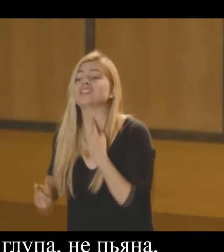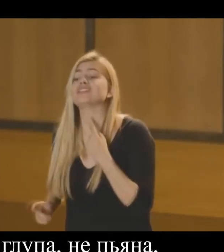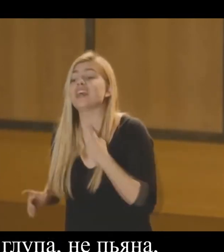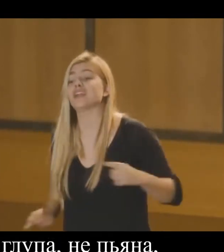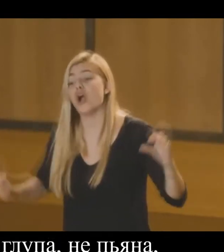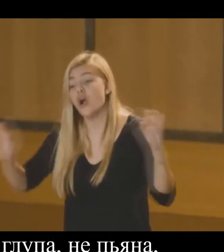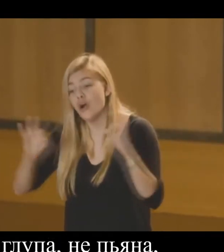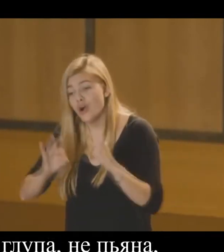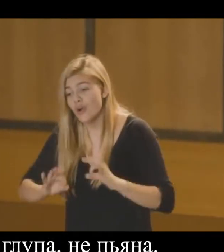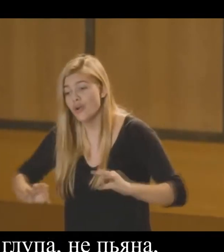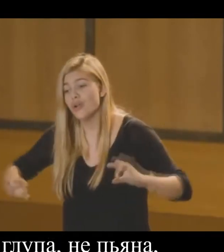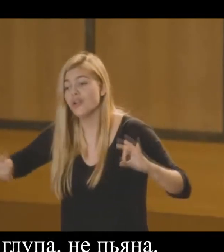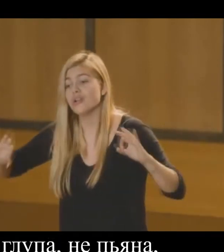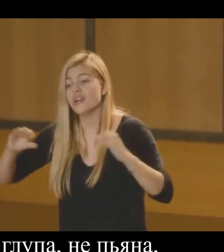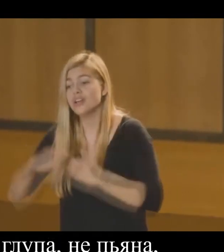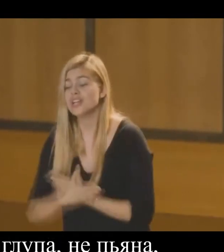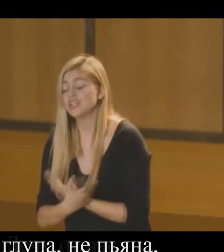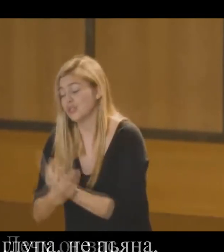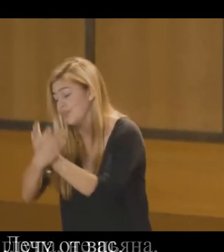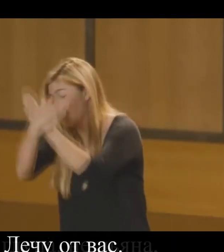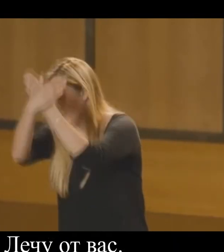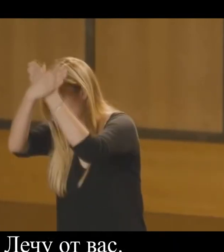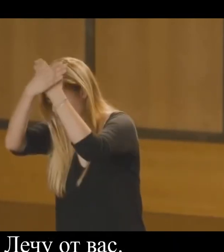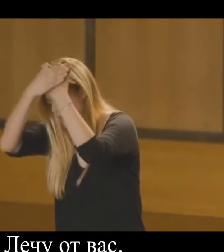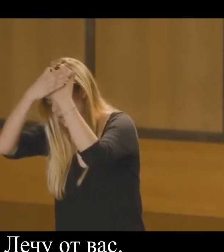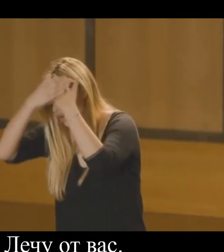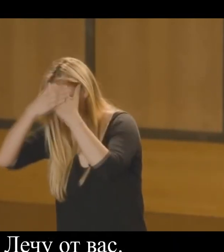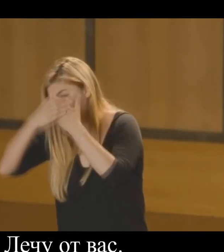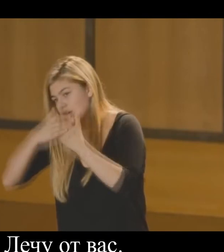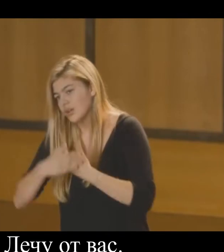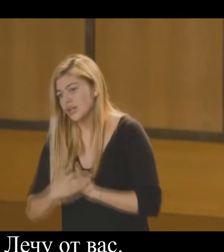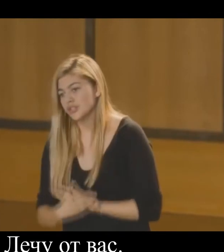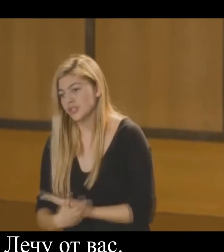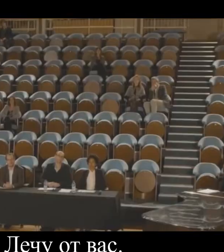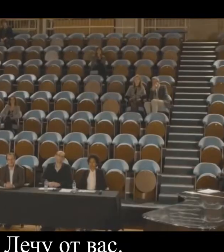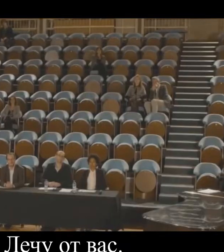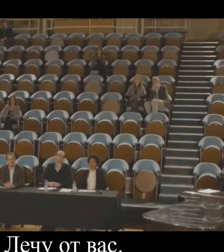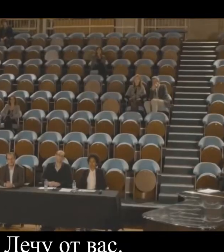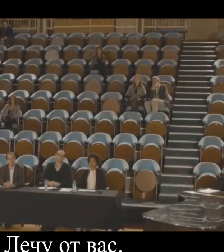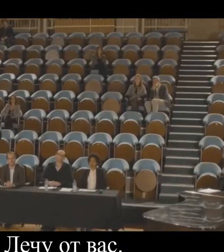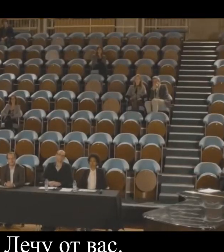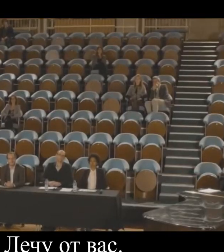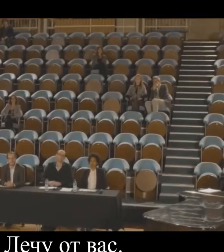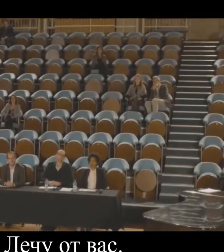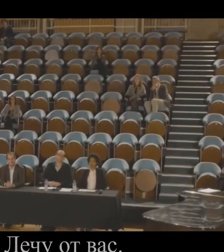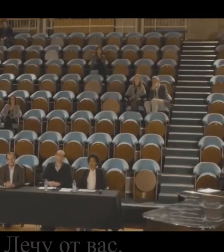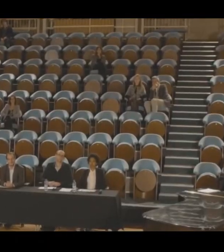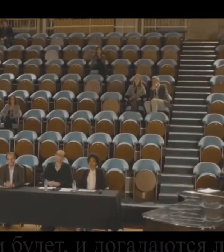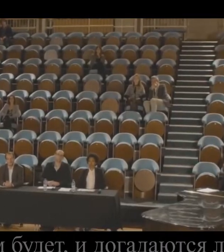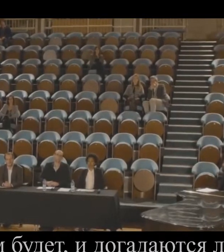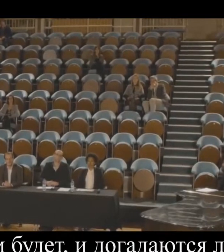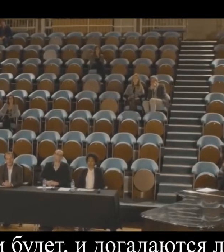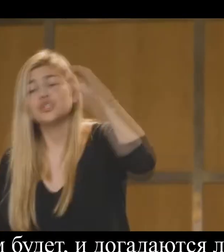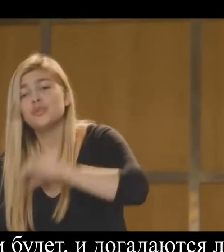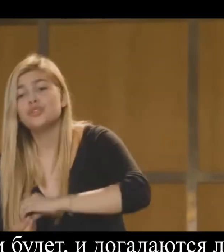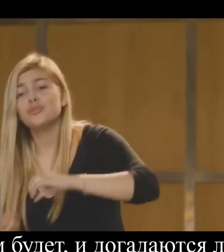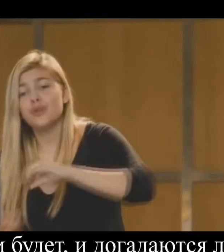ни пьяна Лечу От вас Путь каким